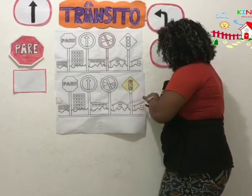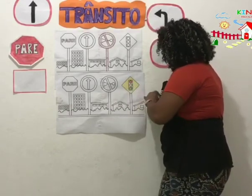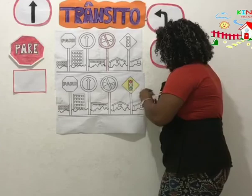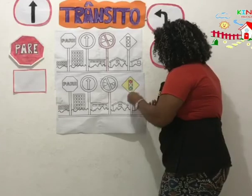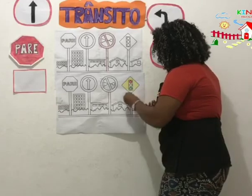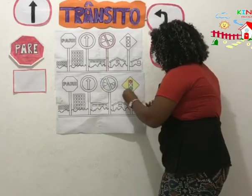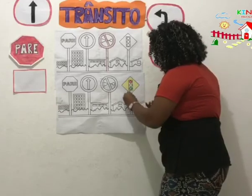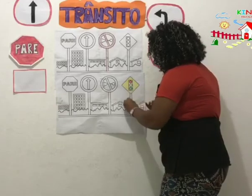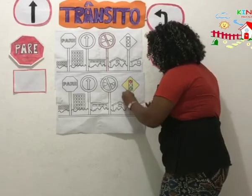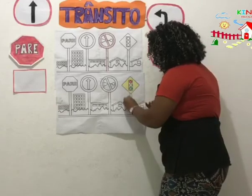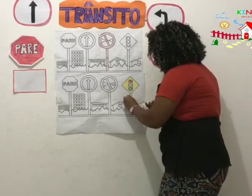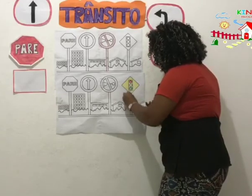Bem!